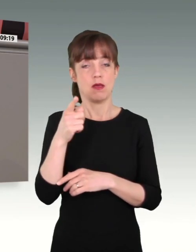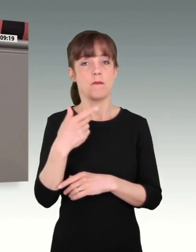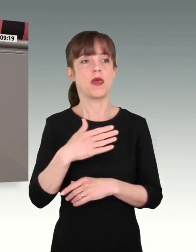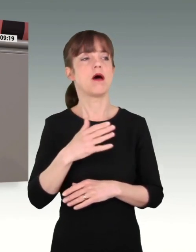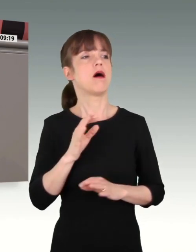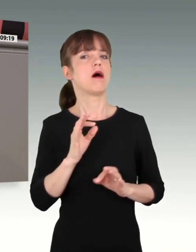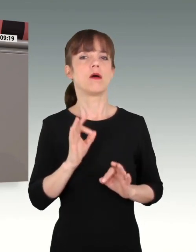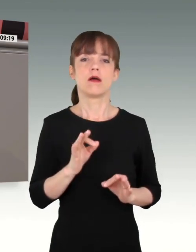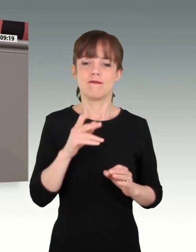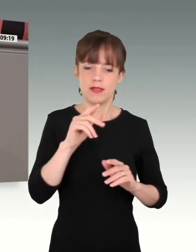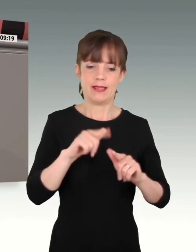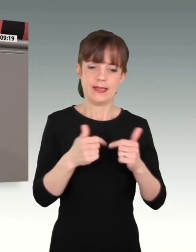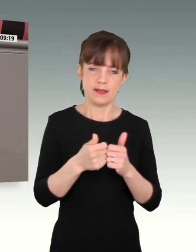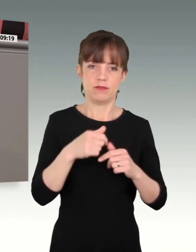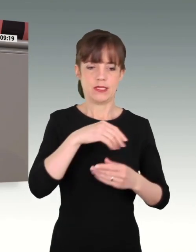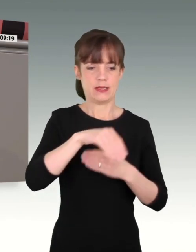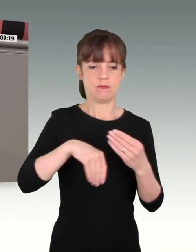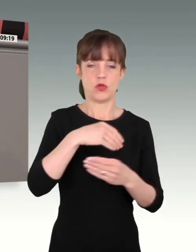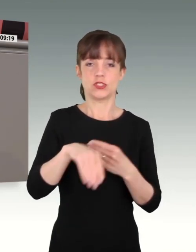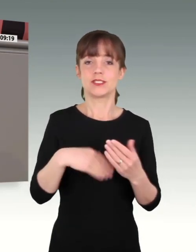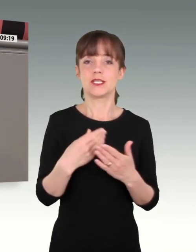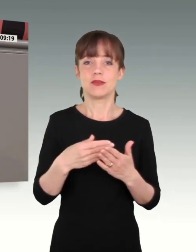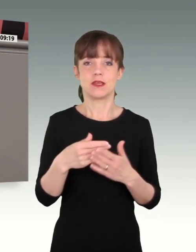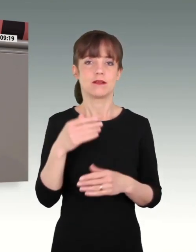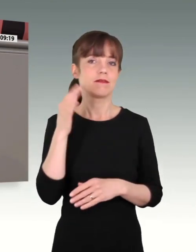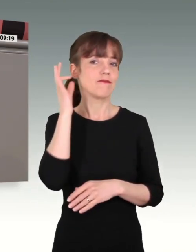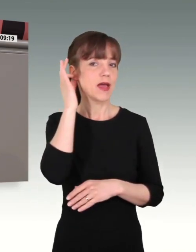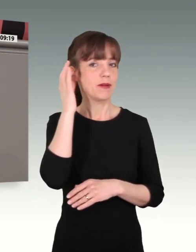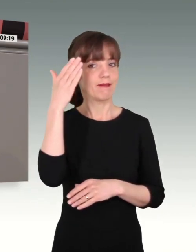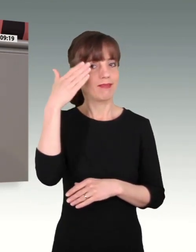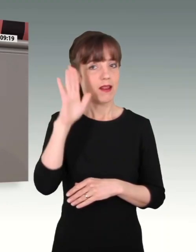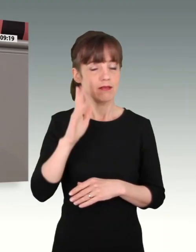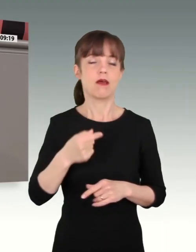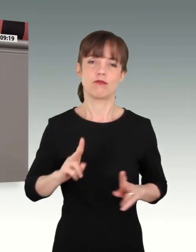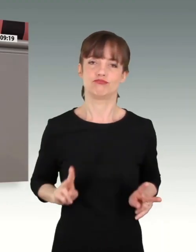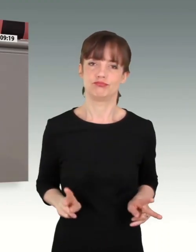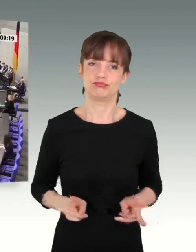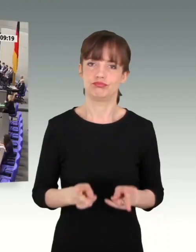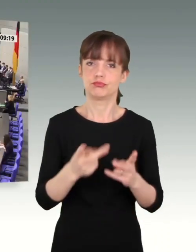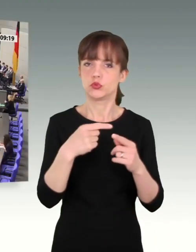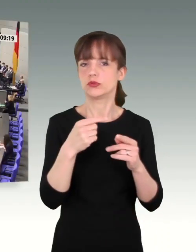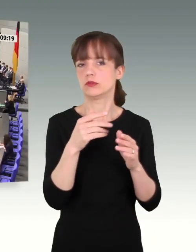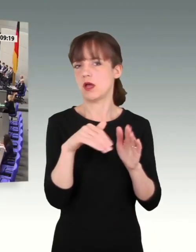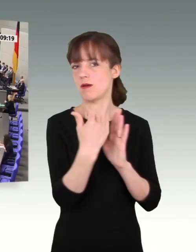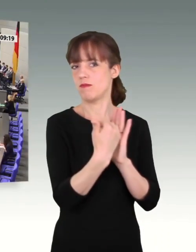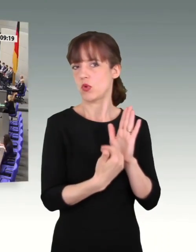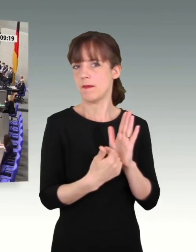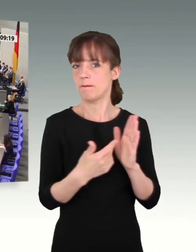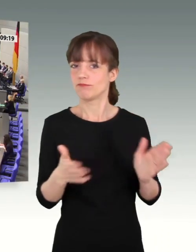auch gezielt weibliche Talente durch entsprechende Programme. Und wir untersuchen unser